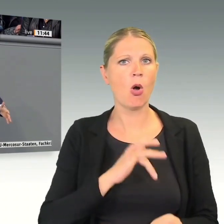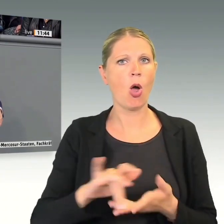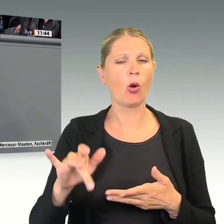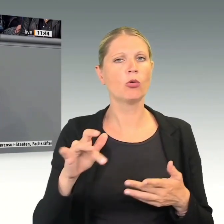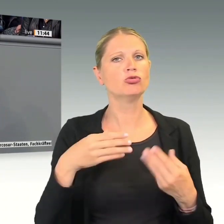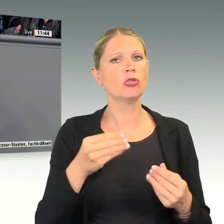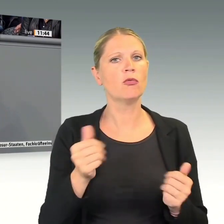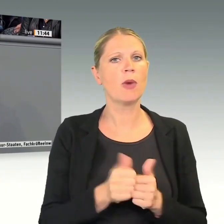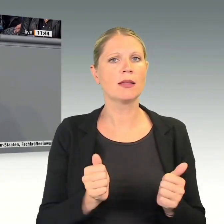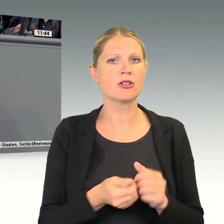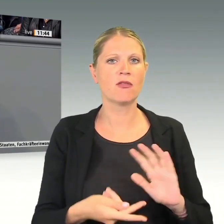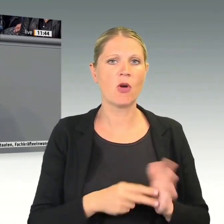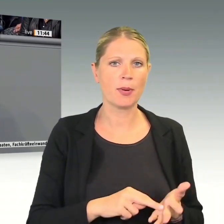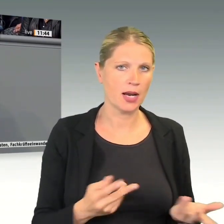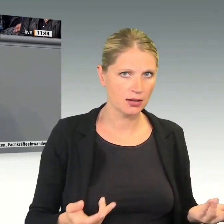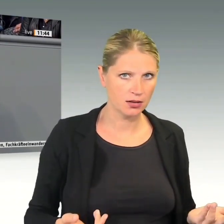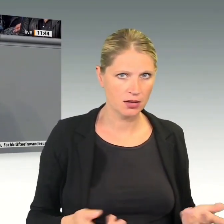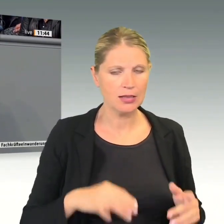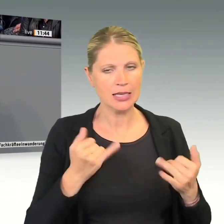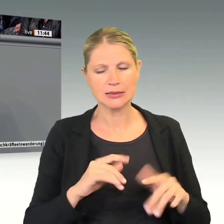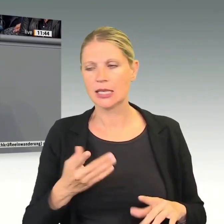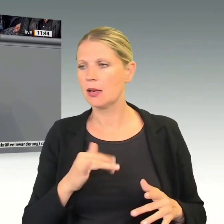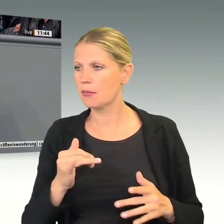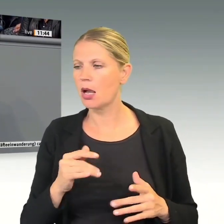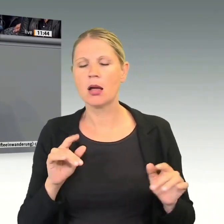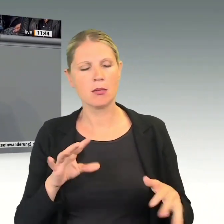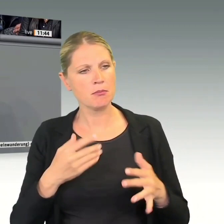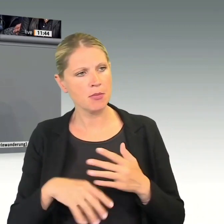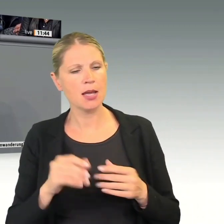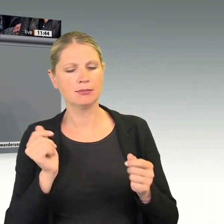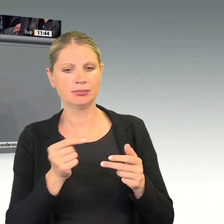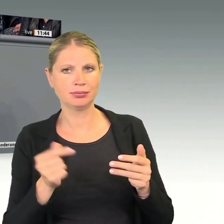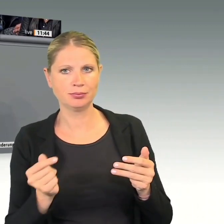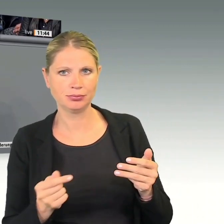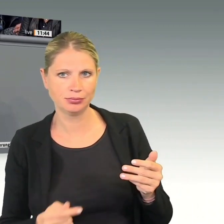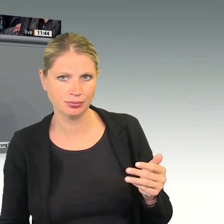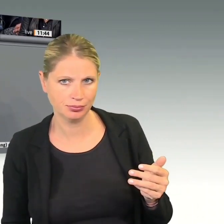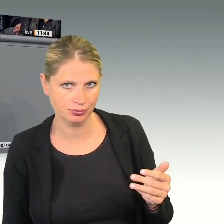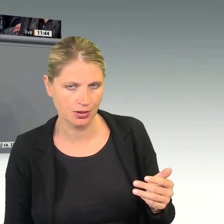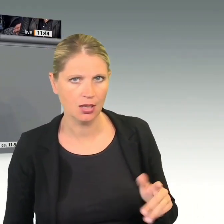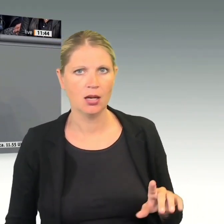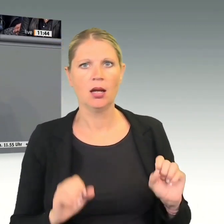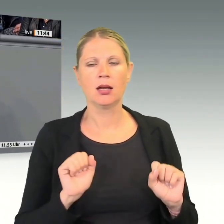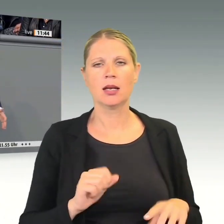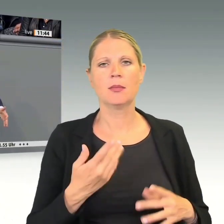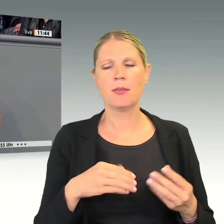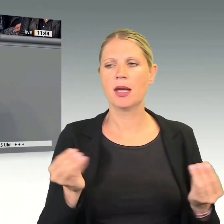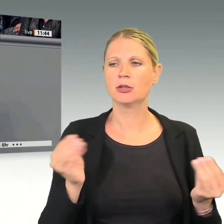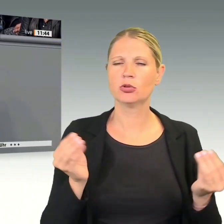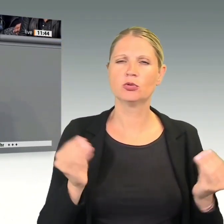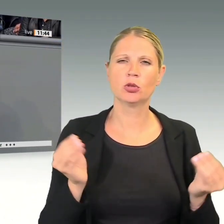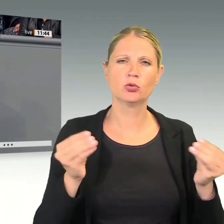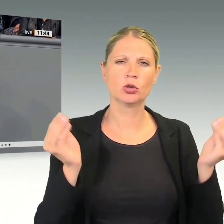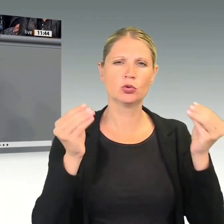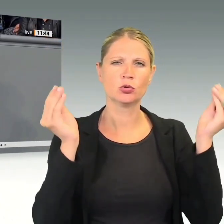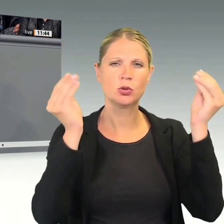Und jetzt kann man dieses Rad immer weiter überdrehen. Aber ich glaube, wir sollten uns noch mal anschauen, was wird diese